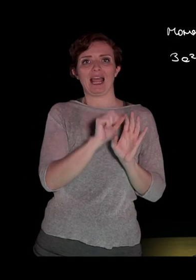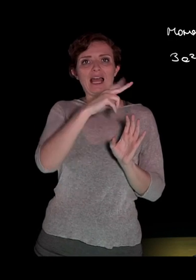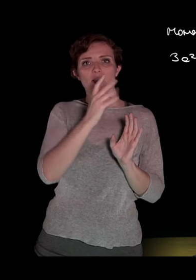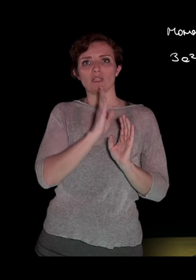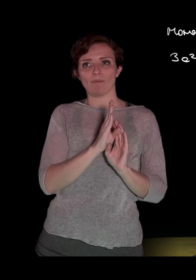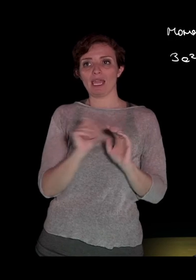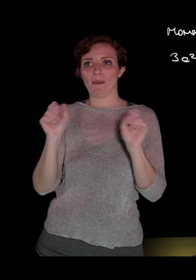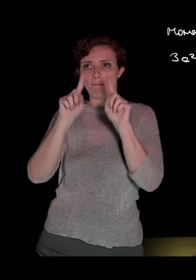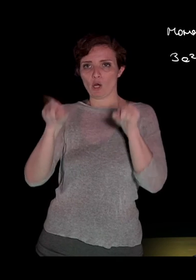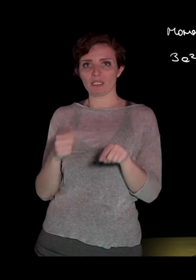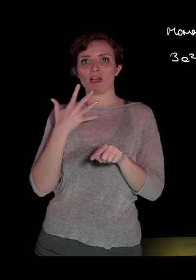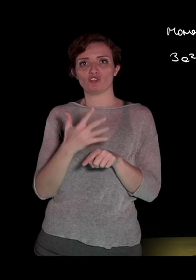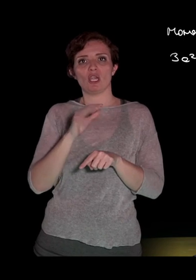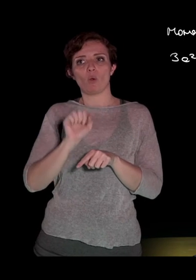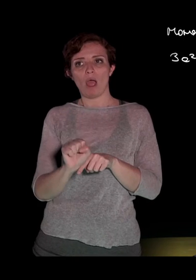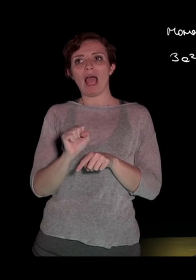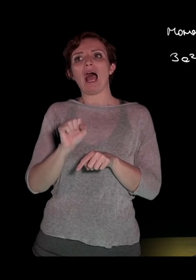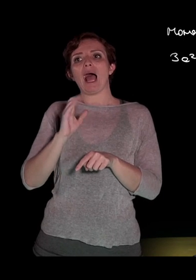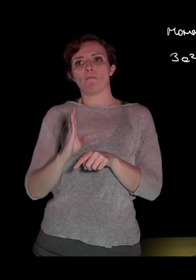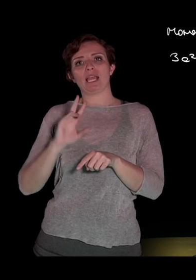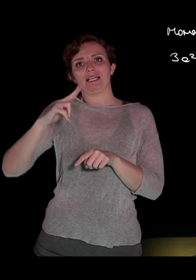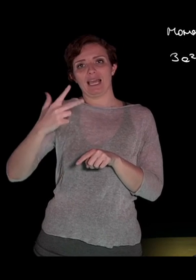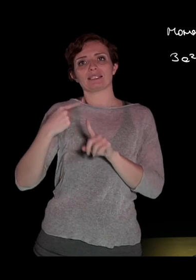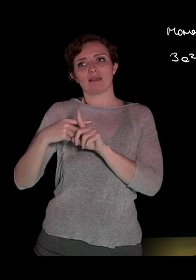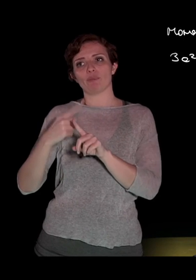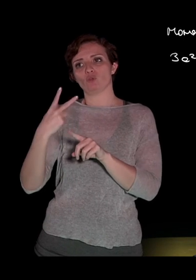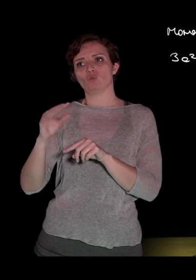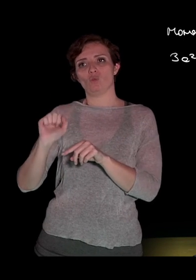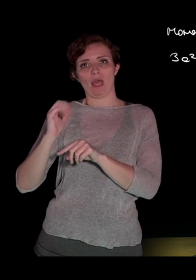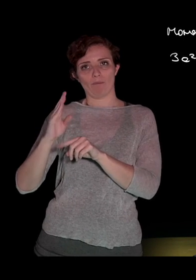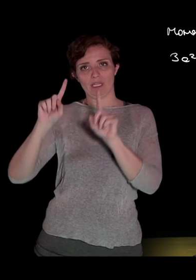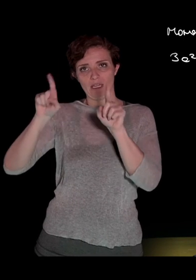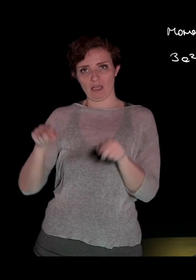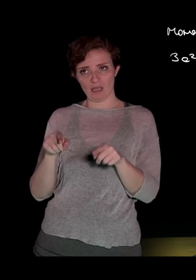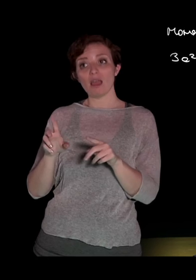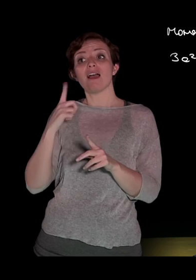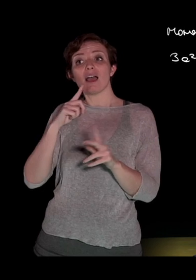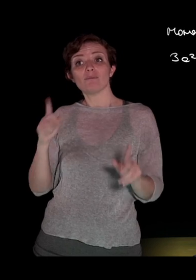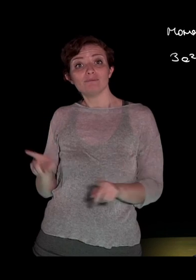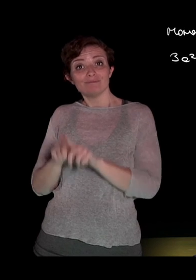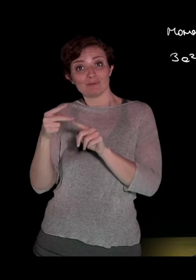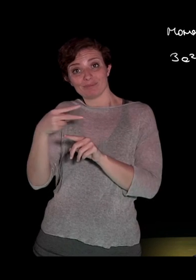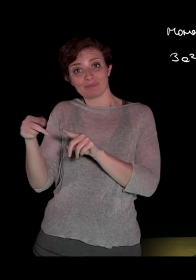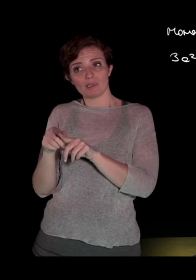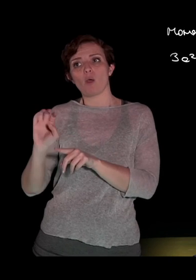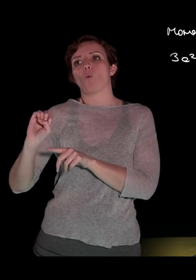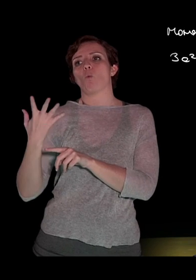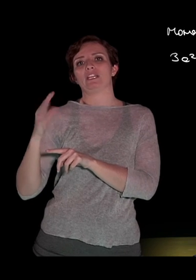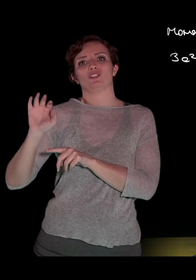5a a b alla terza più 2a b sarà uguale a 15a alla